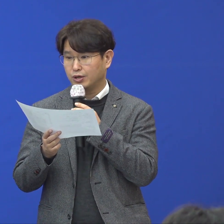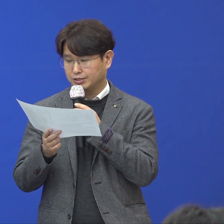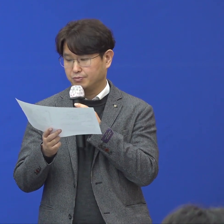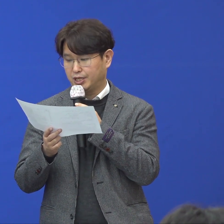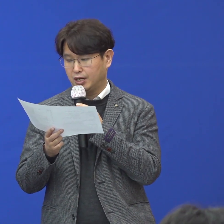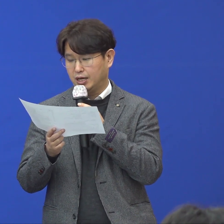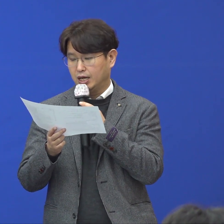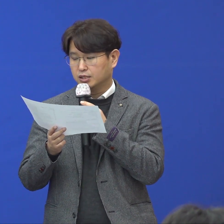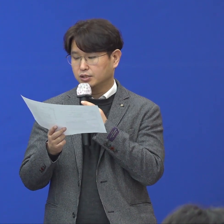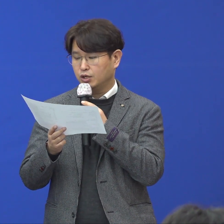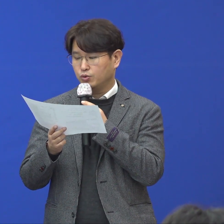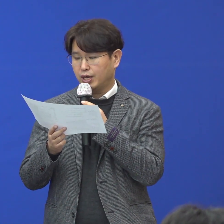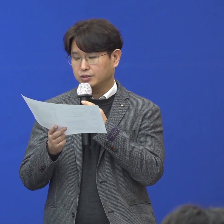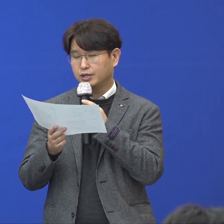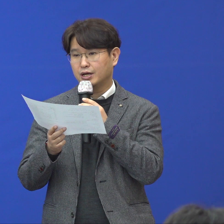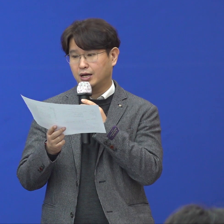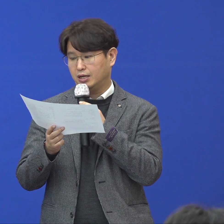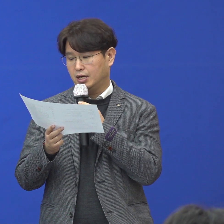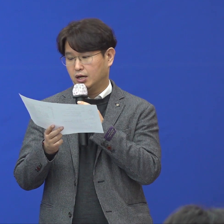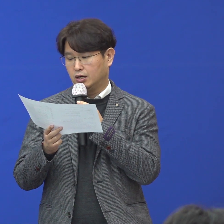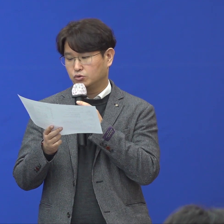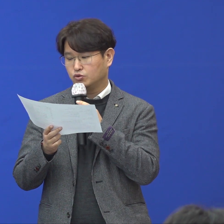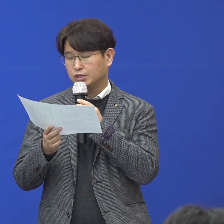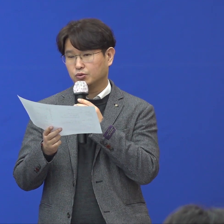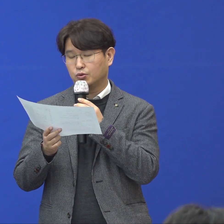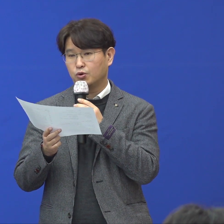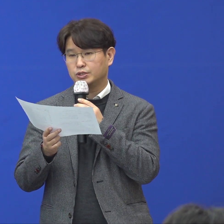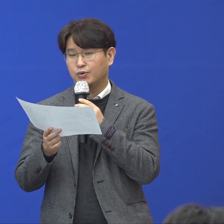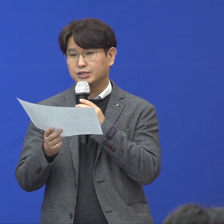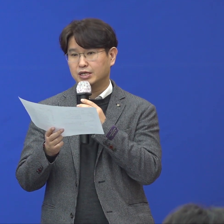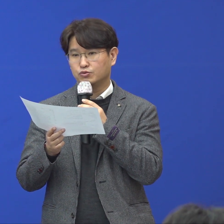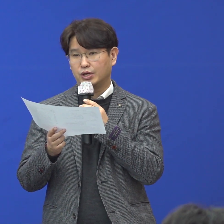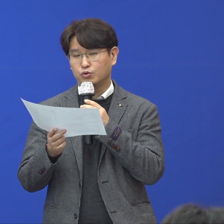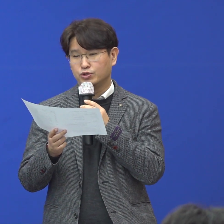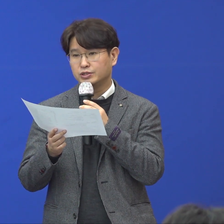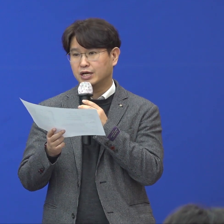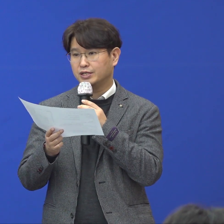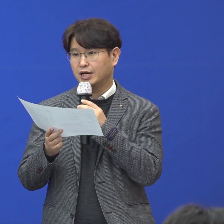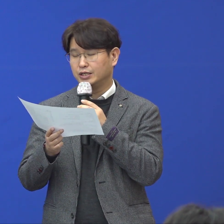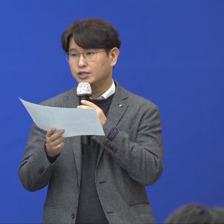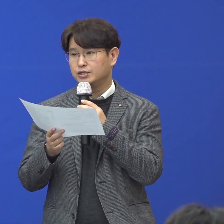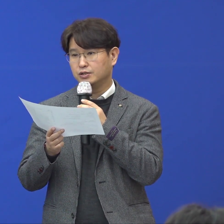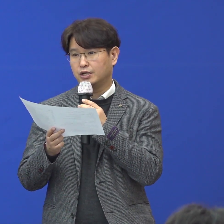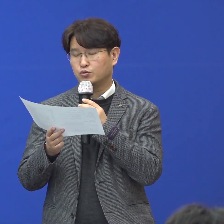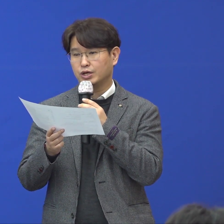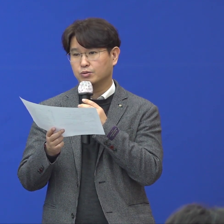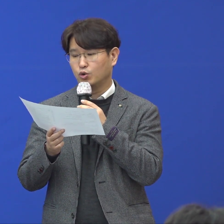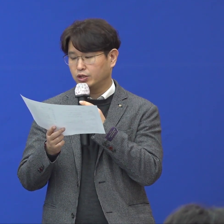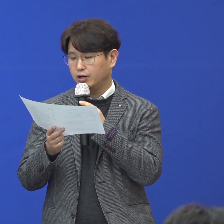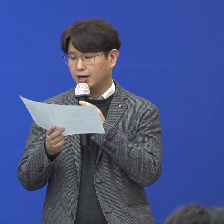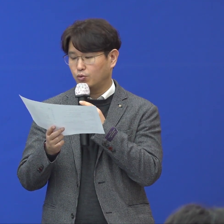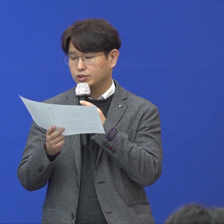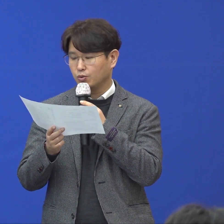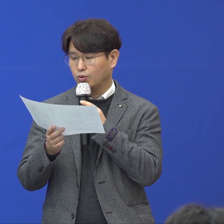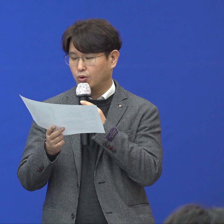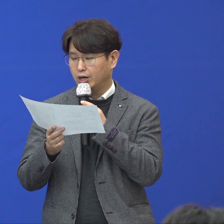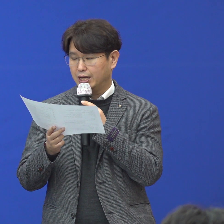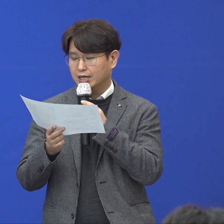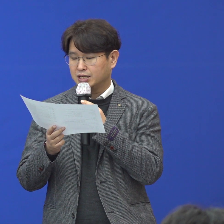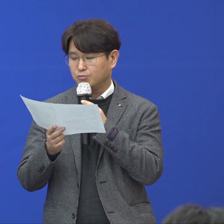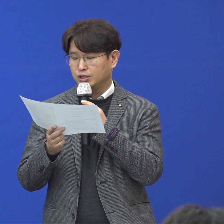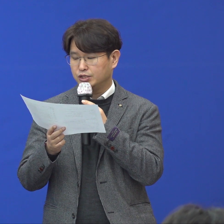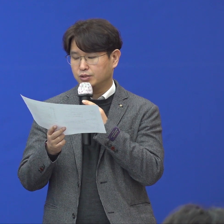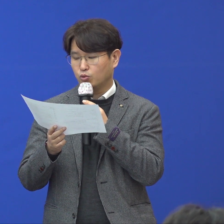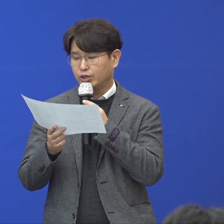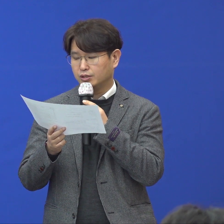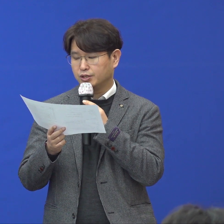원성으로 나왔습니다. 그 이후에 저희가 추가적으로 혹시 환자 중에 유증상자가 있는지는 계속해서 모니터링을 하고 있었고